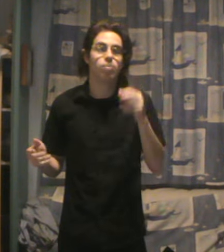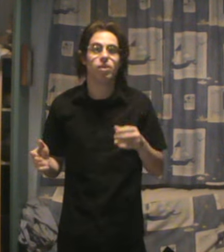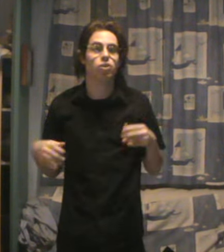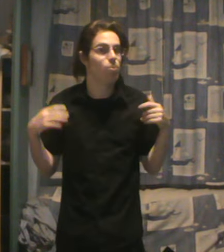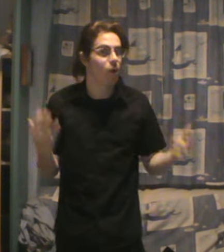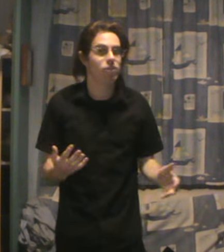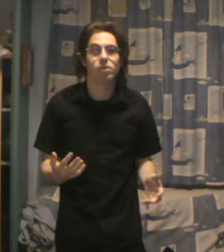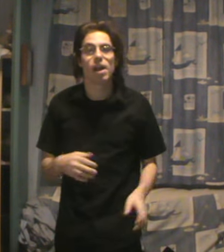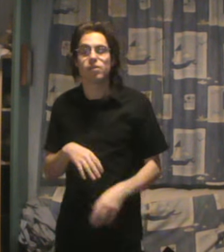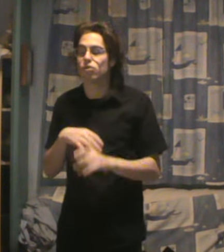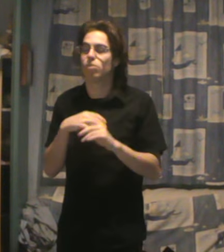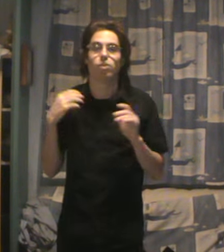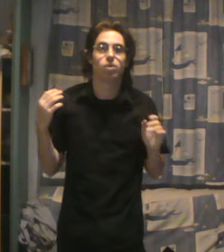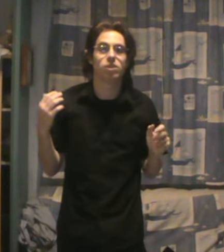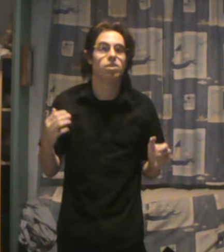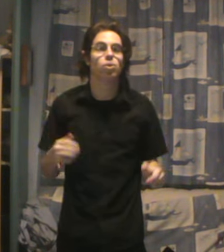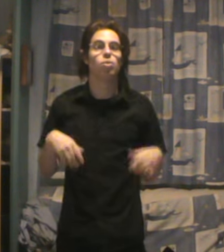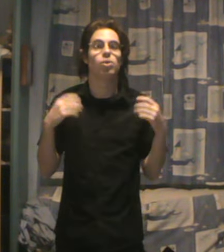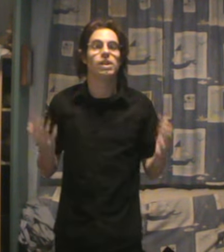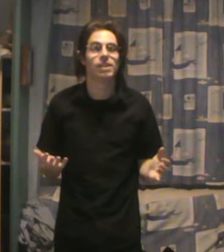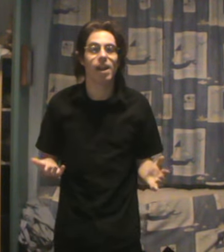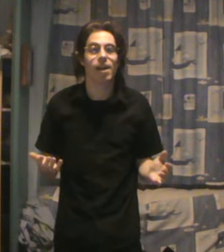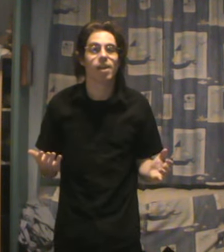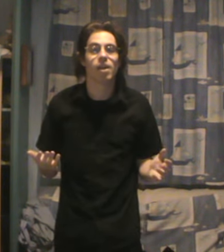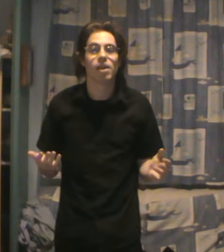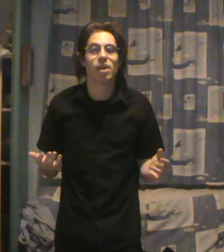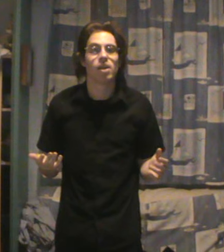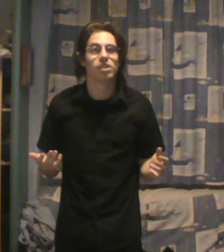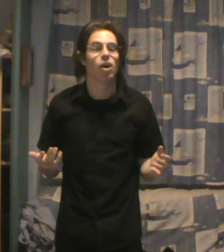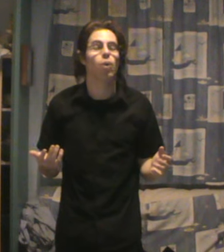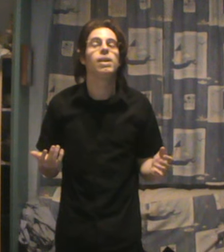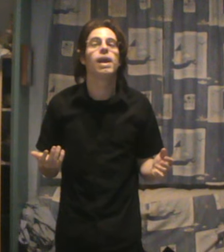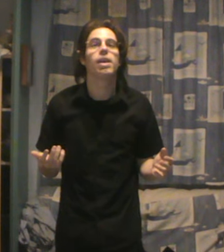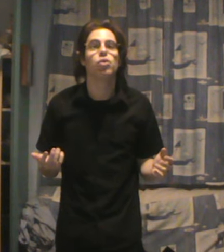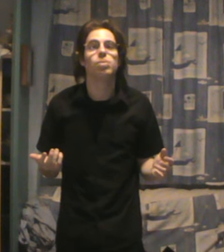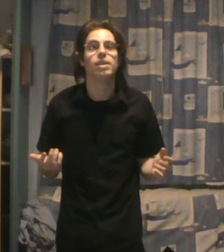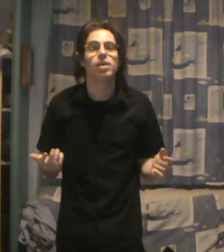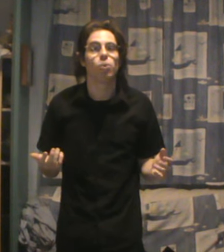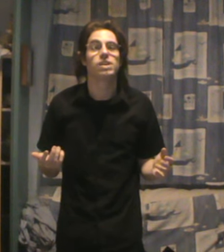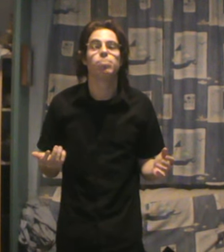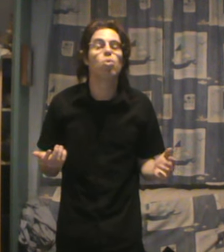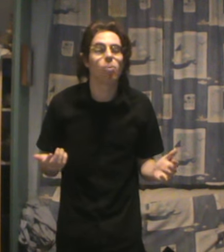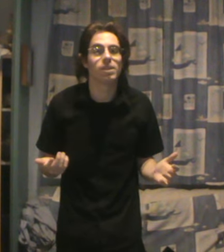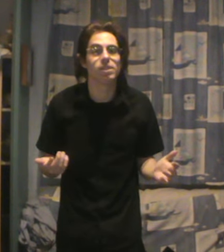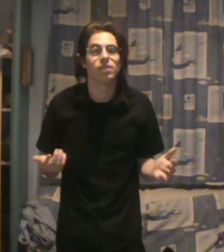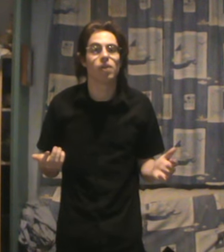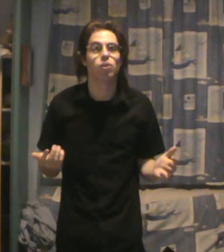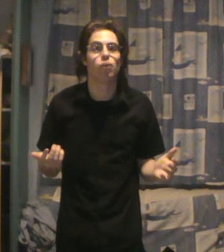une politique de progrès social, si on augmentait les salaires, ça ruinerait l'économie, on ne serait plus compétitif avec nos